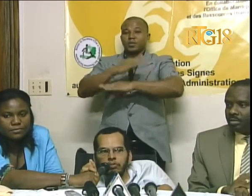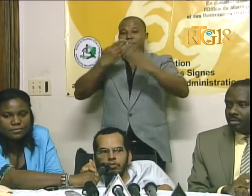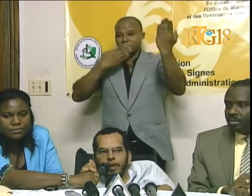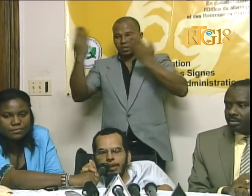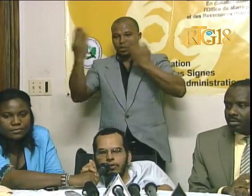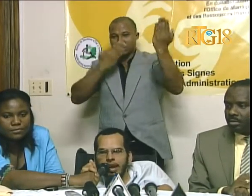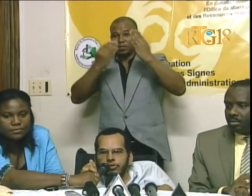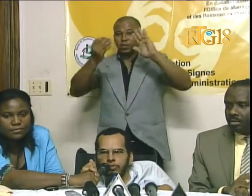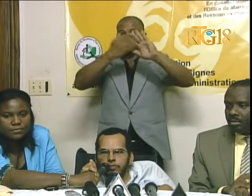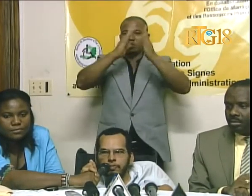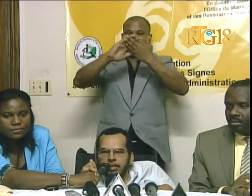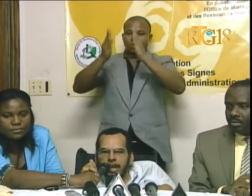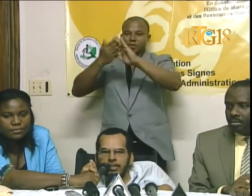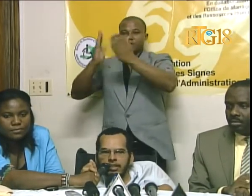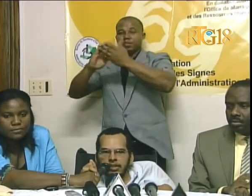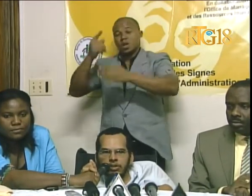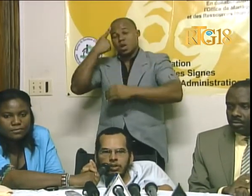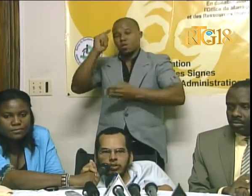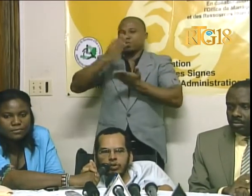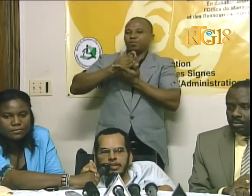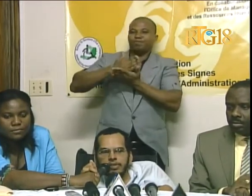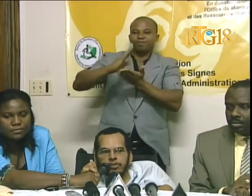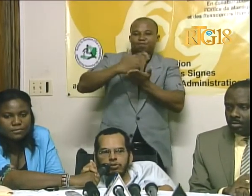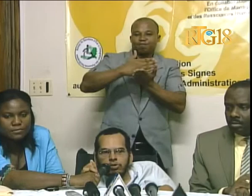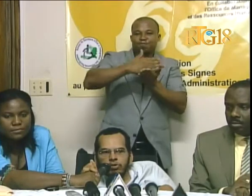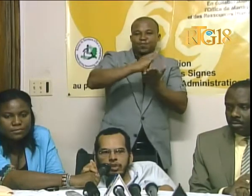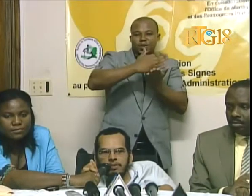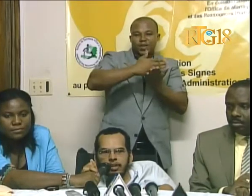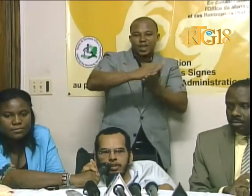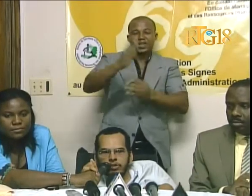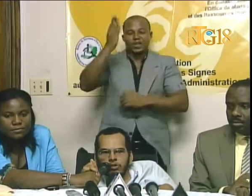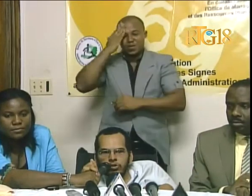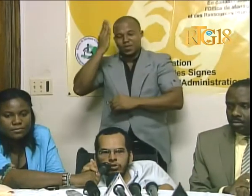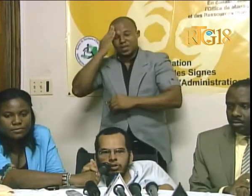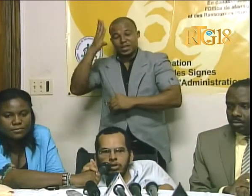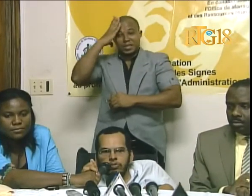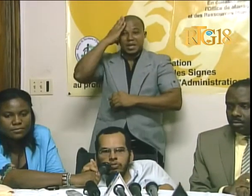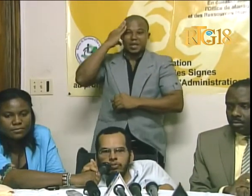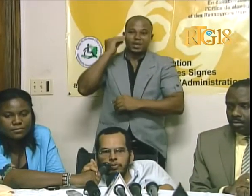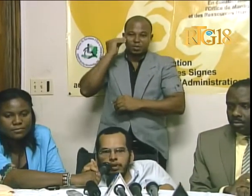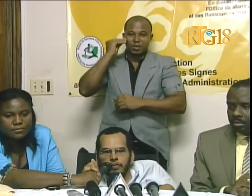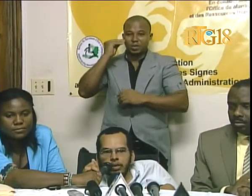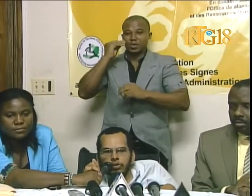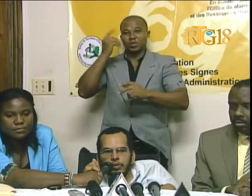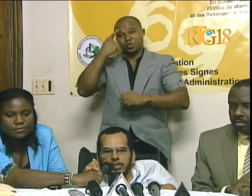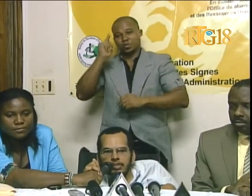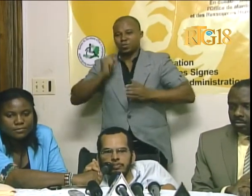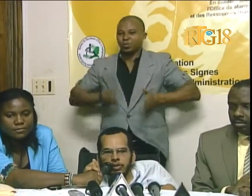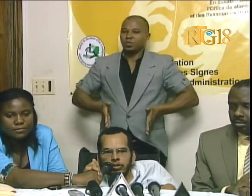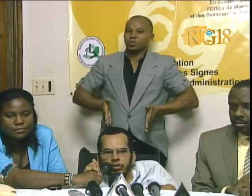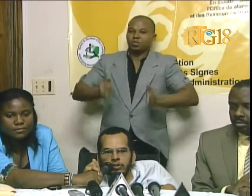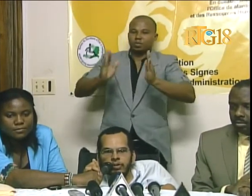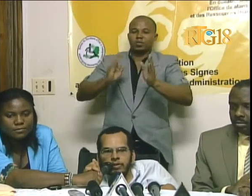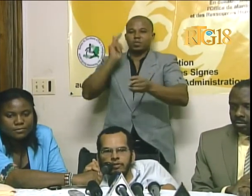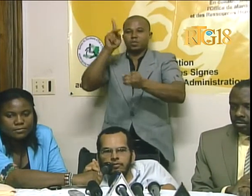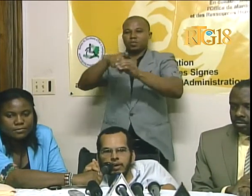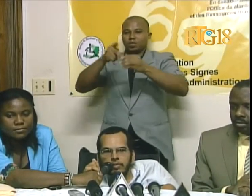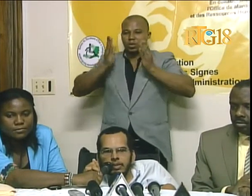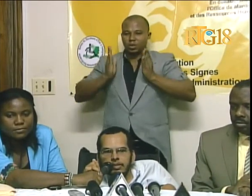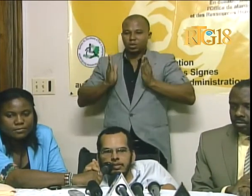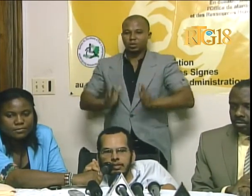pou bay fomasyon, pou pataje konesans yo, eksperyens yo, pou permete ke pâtisipan yo